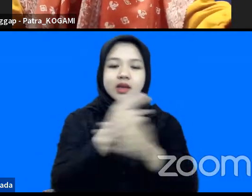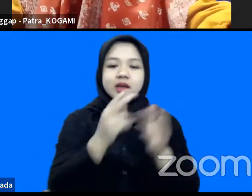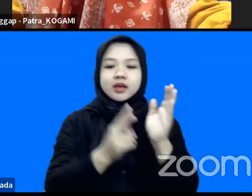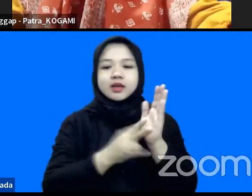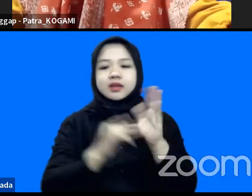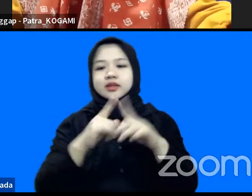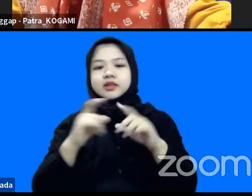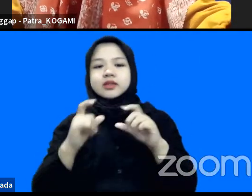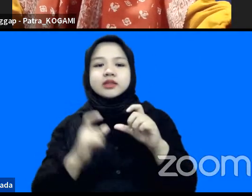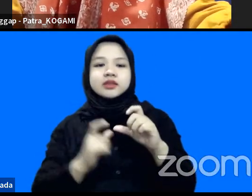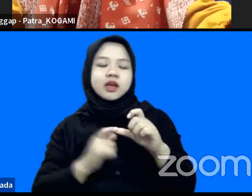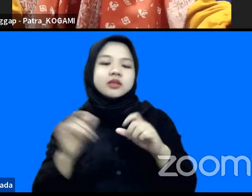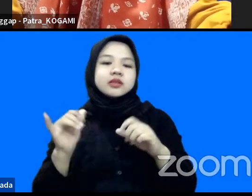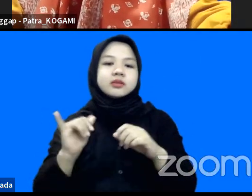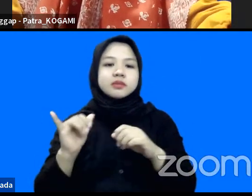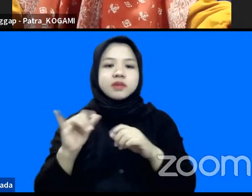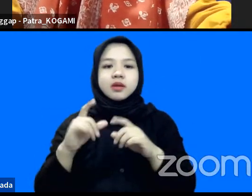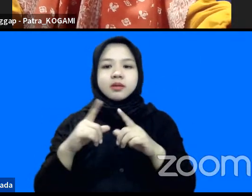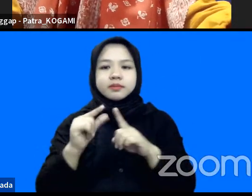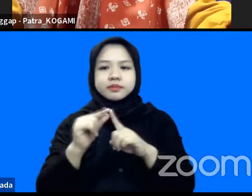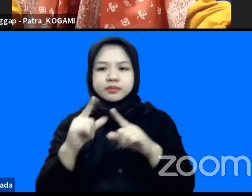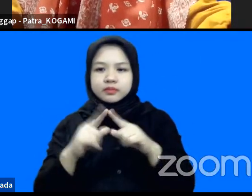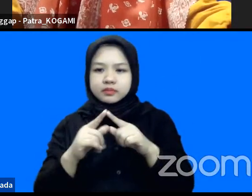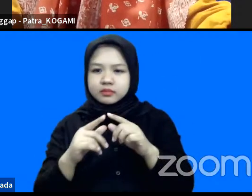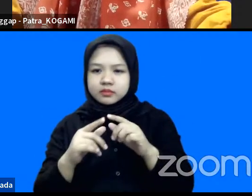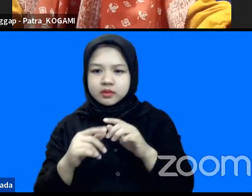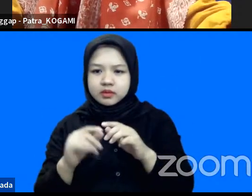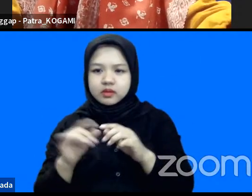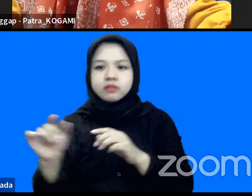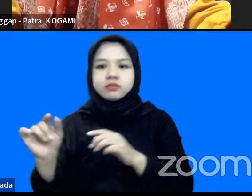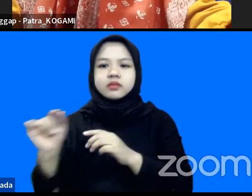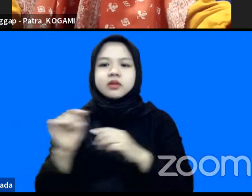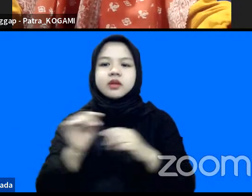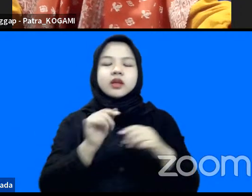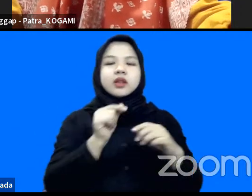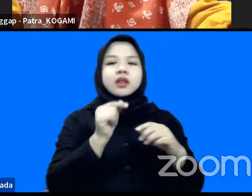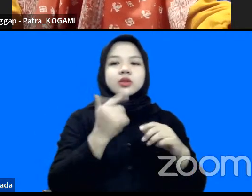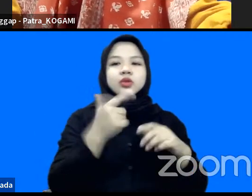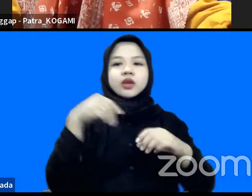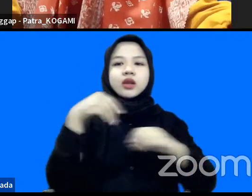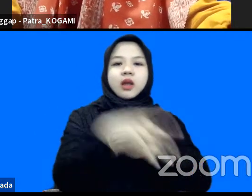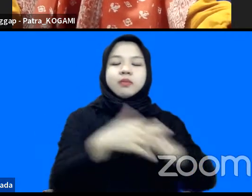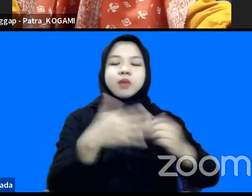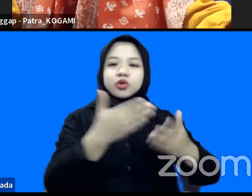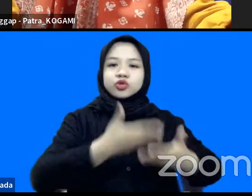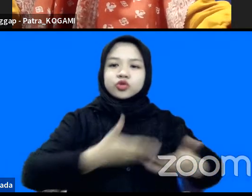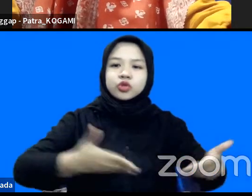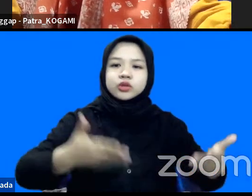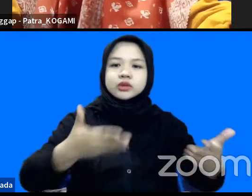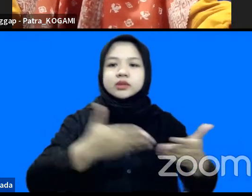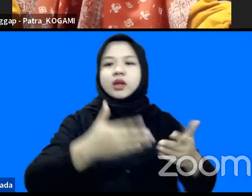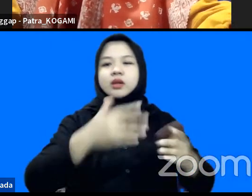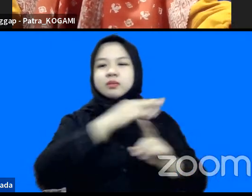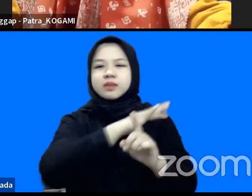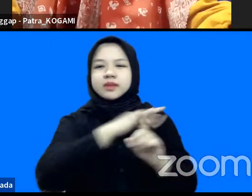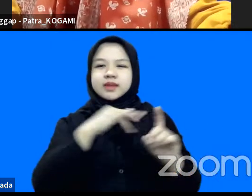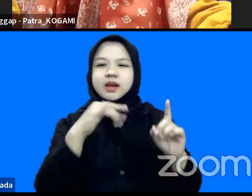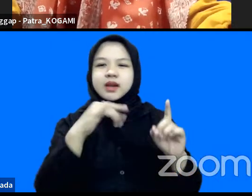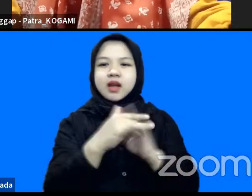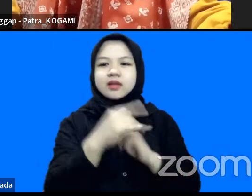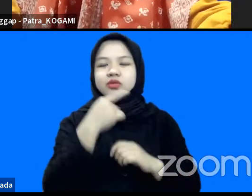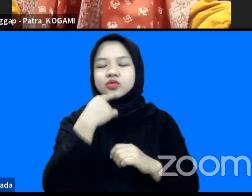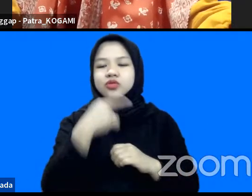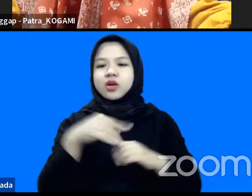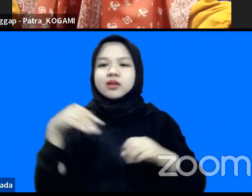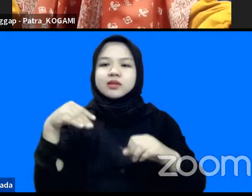Panang dan itu memang efek sosialis atau efek masyarakat terkait dengan